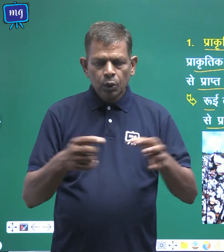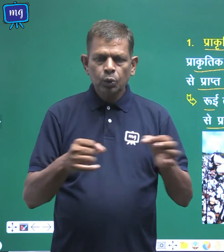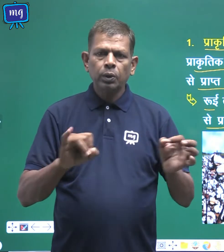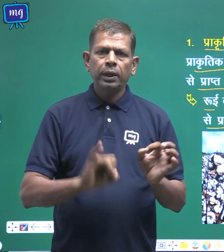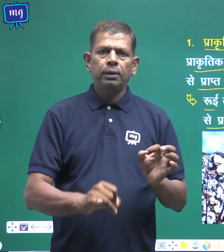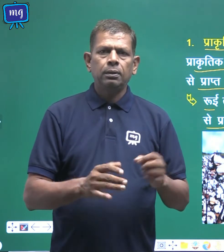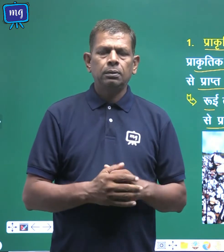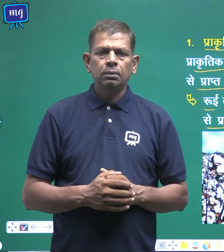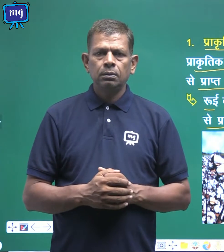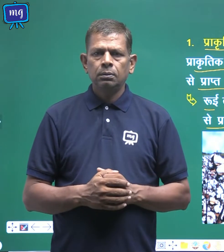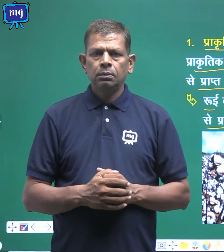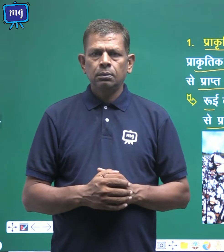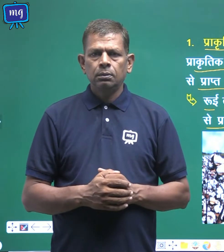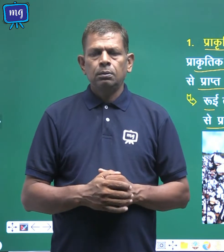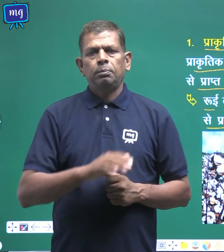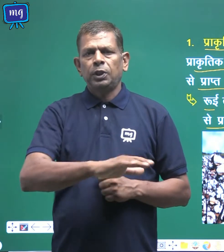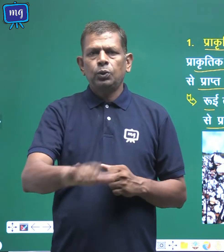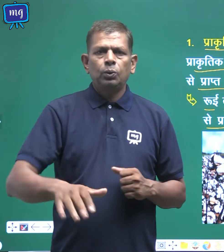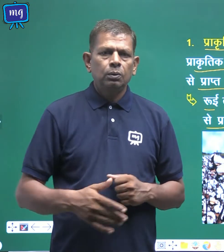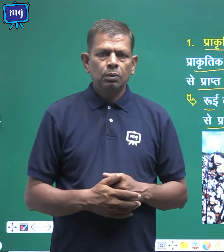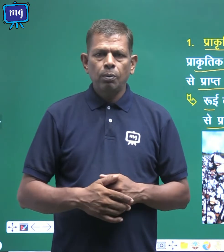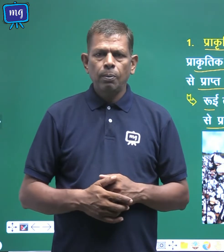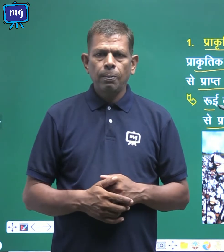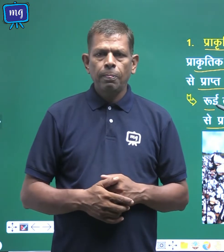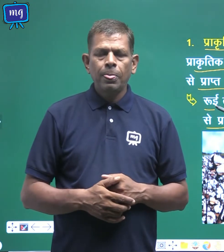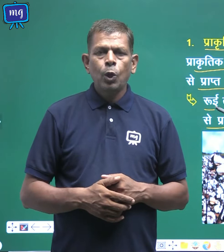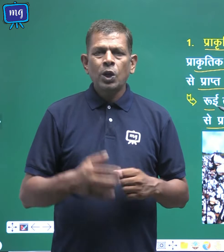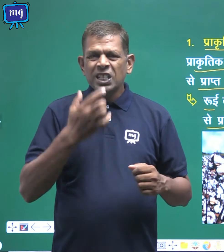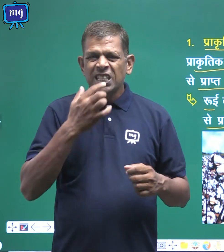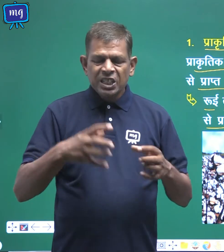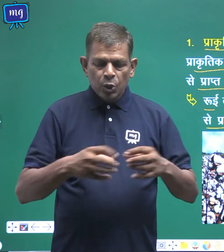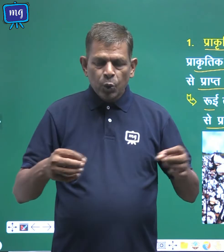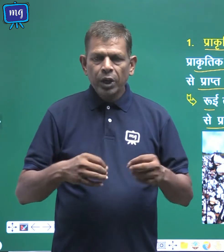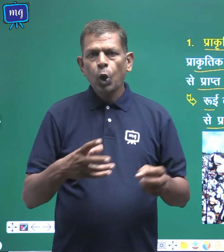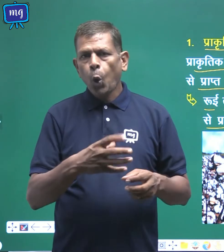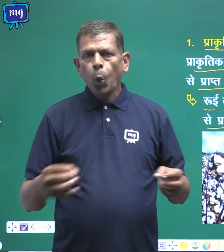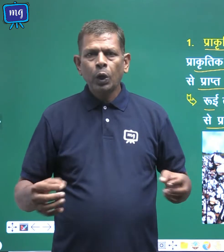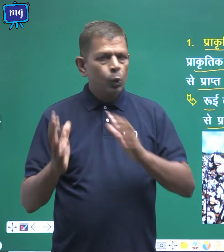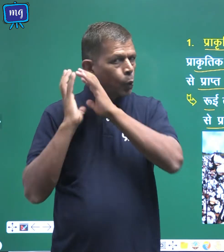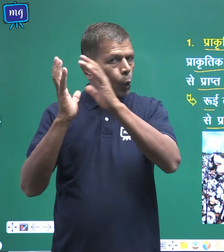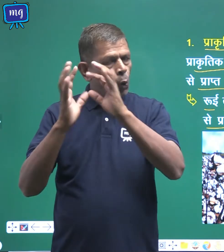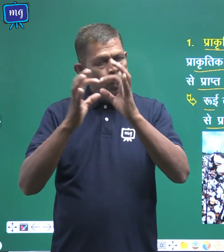हैं बच्चो रुई और जूट